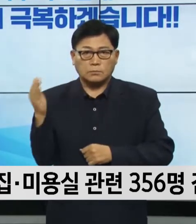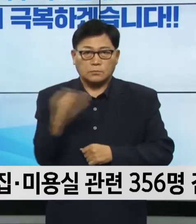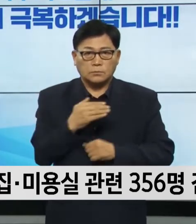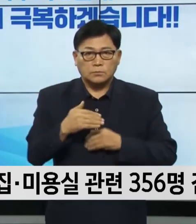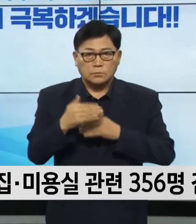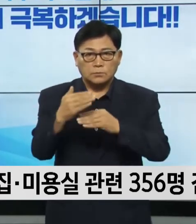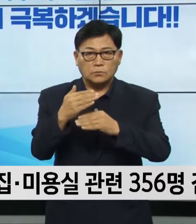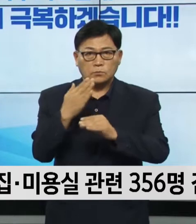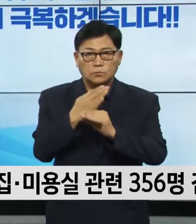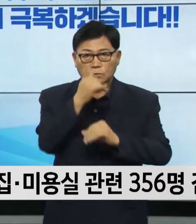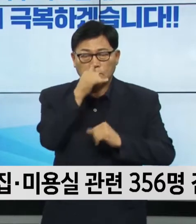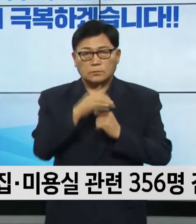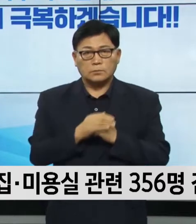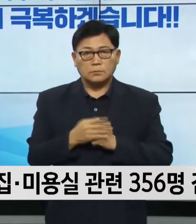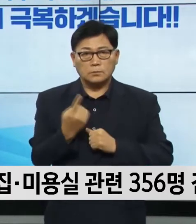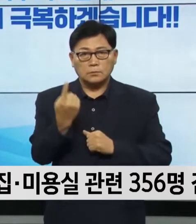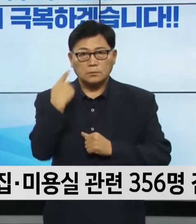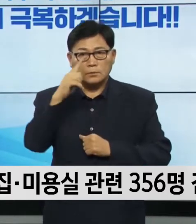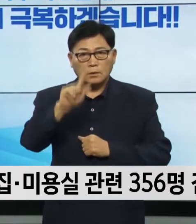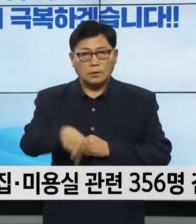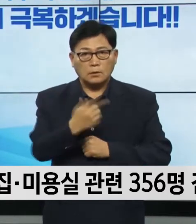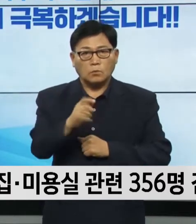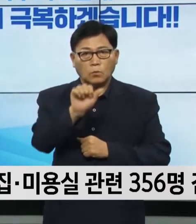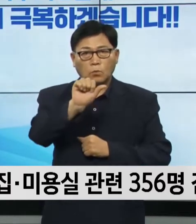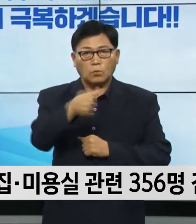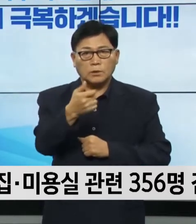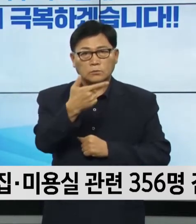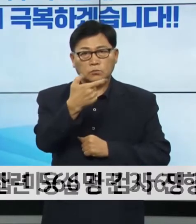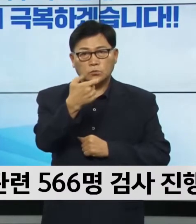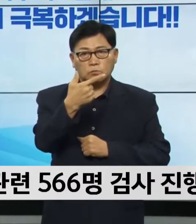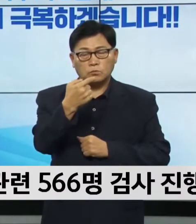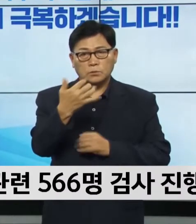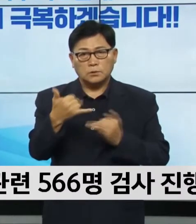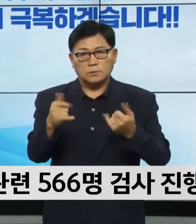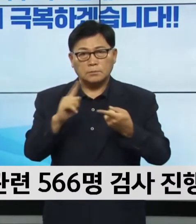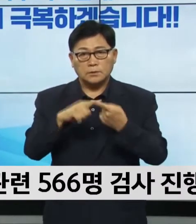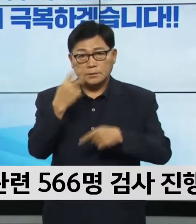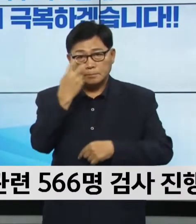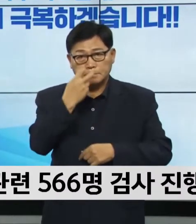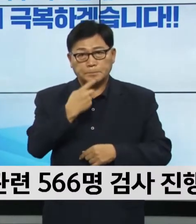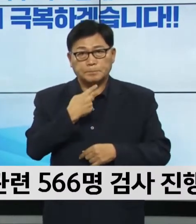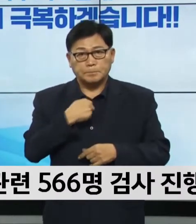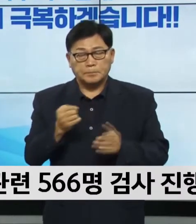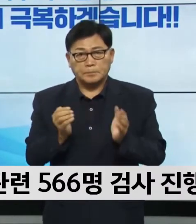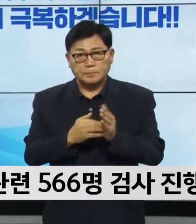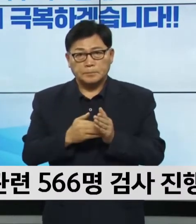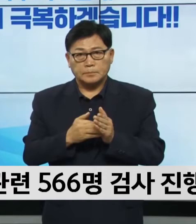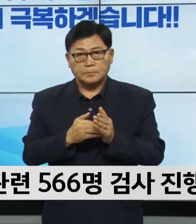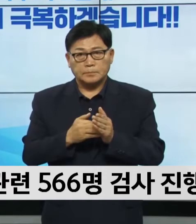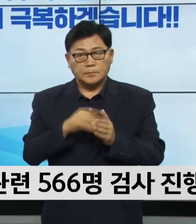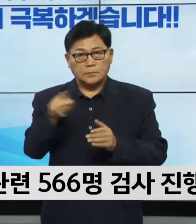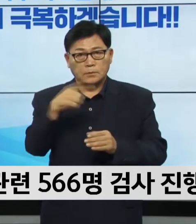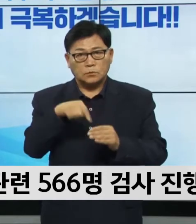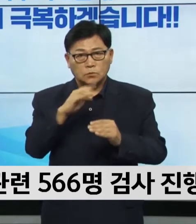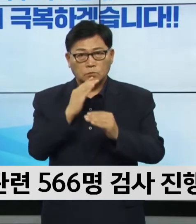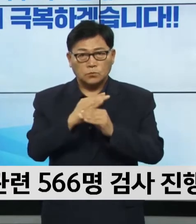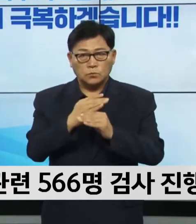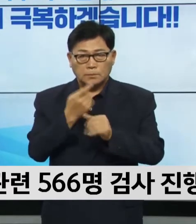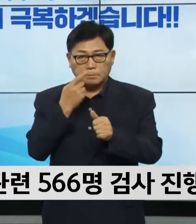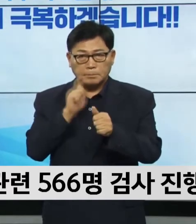진행하였습니다. 어제 하루 566명에 대한 검사를 시행하였고 이 중에